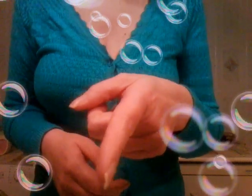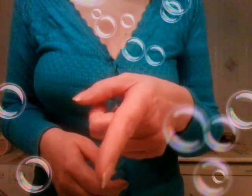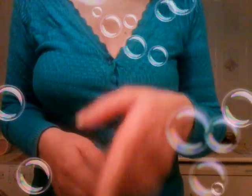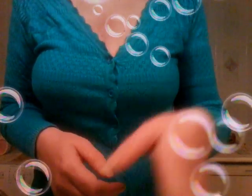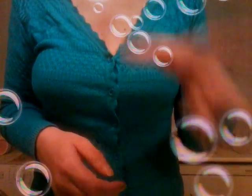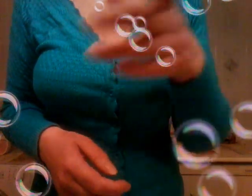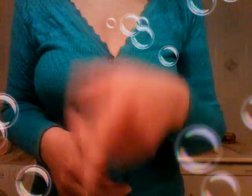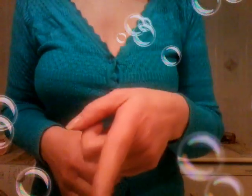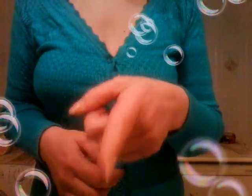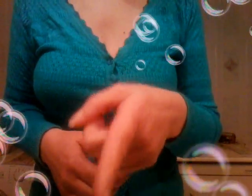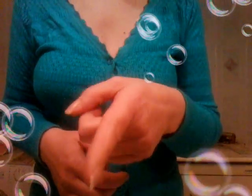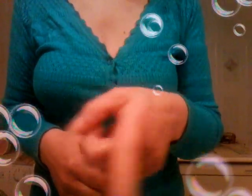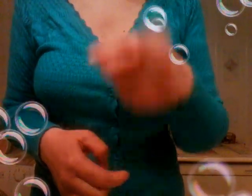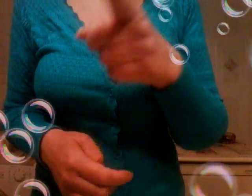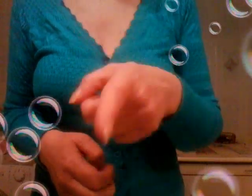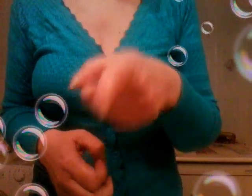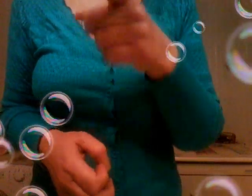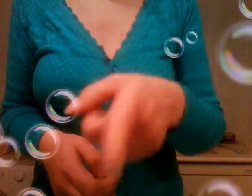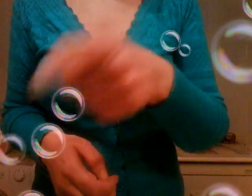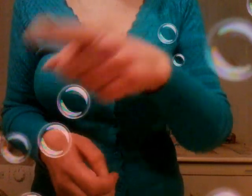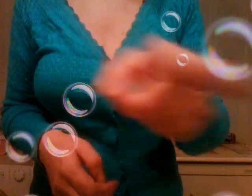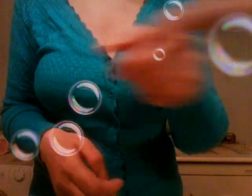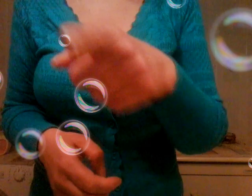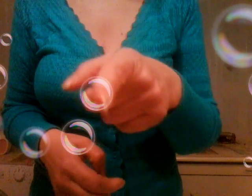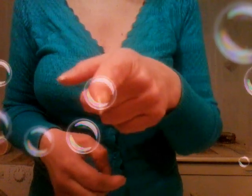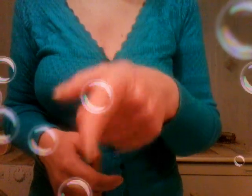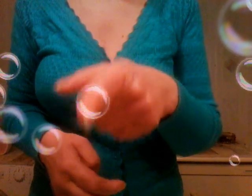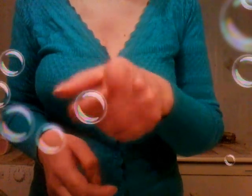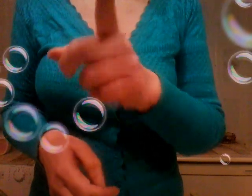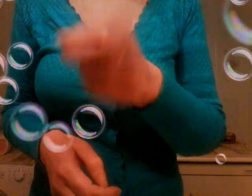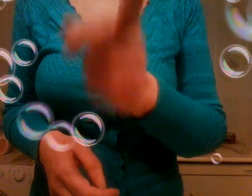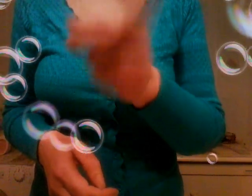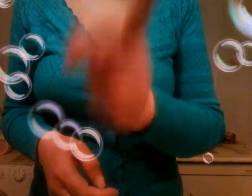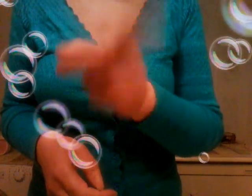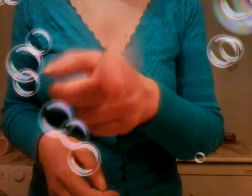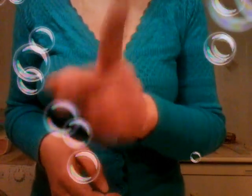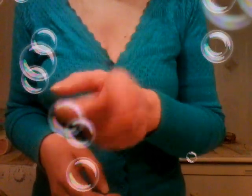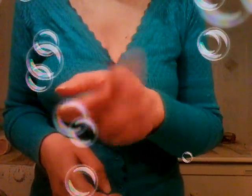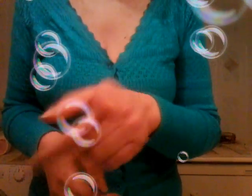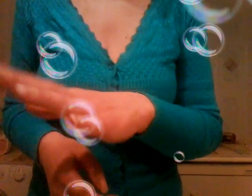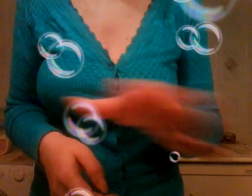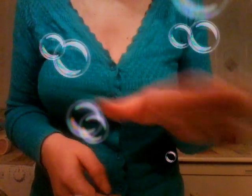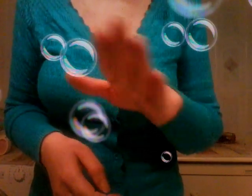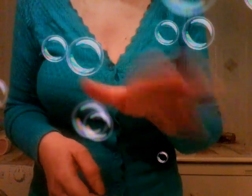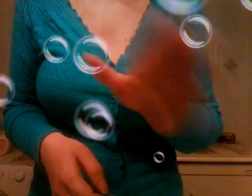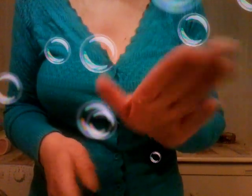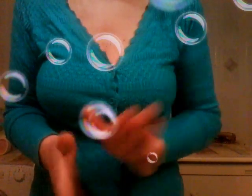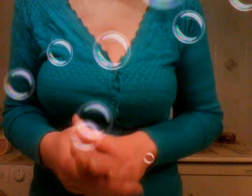il reddito perché perché manco paga le tasse lo so è una parte d'italia che la fa